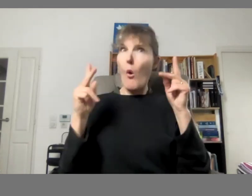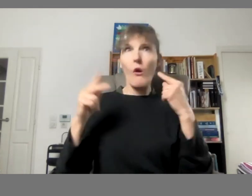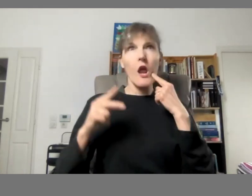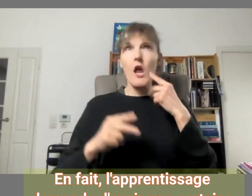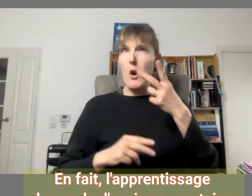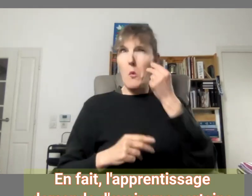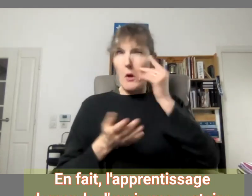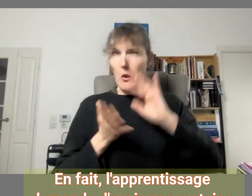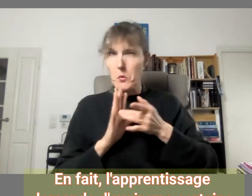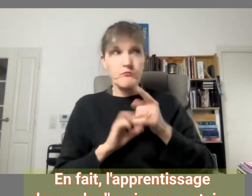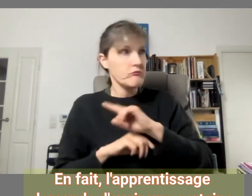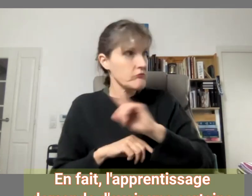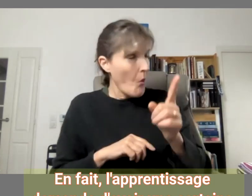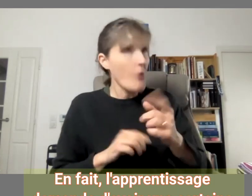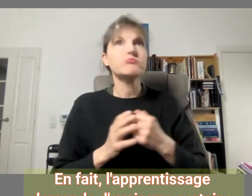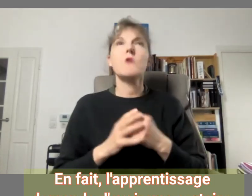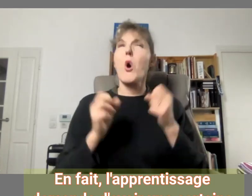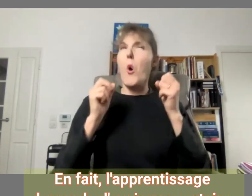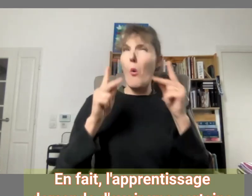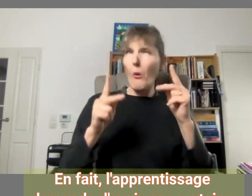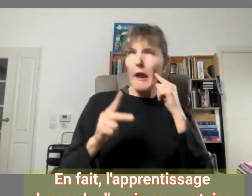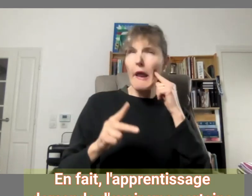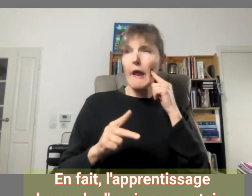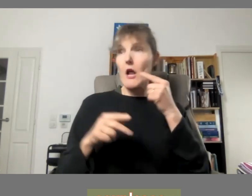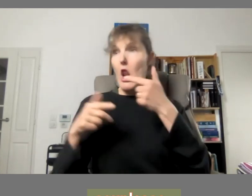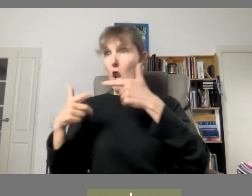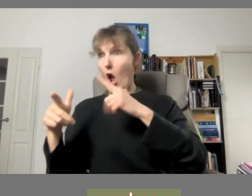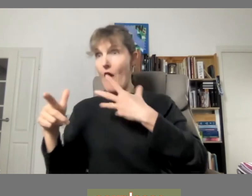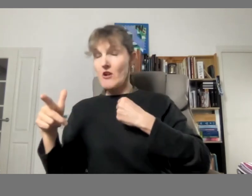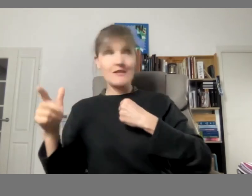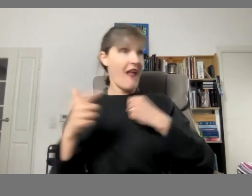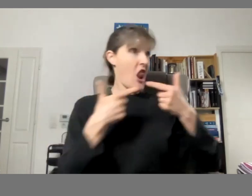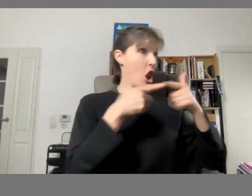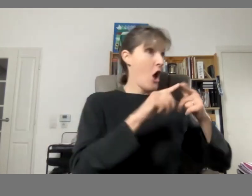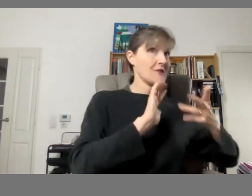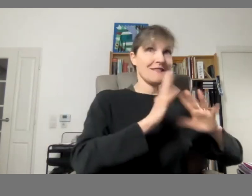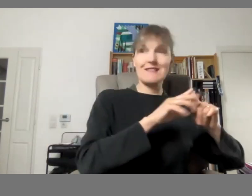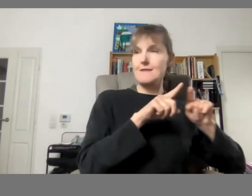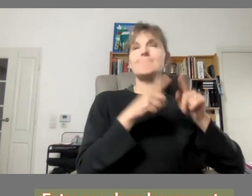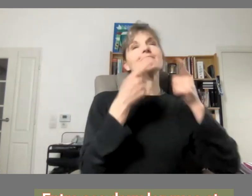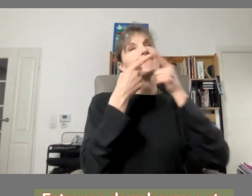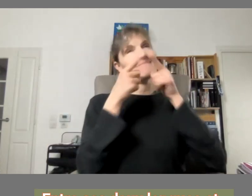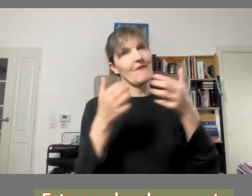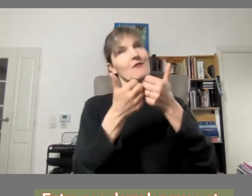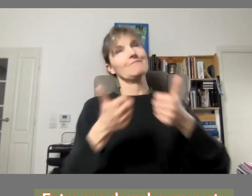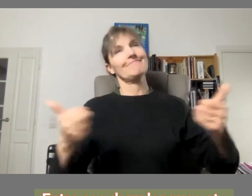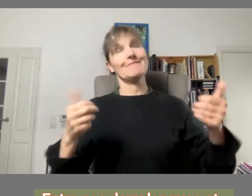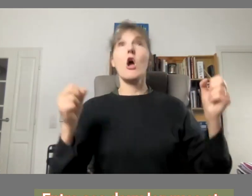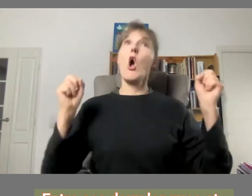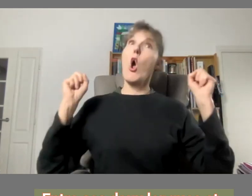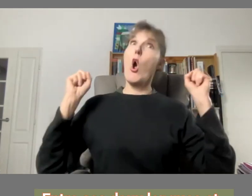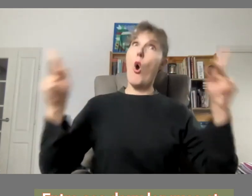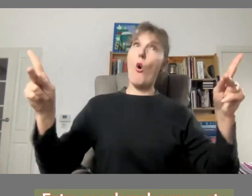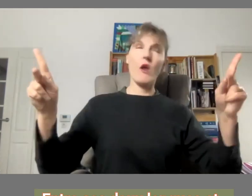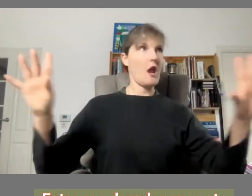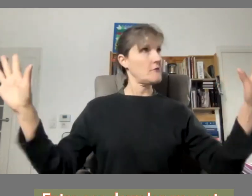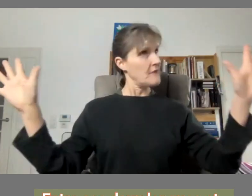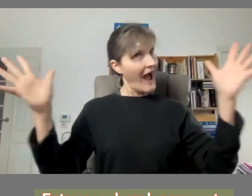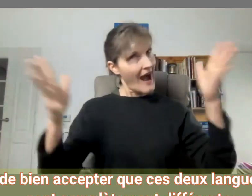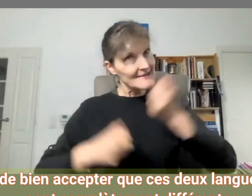en fait l'apprentissage demande d'avoir une certaine souplesse entre ces deux langues et de voilà et de